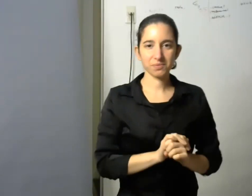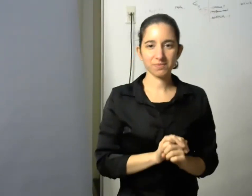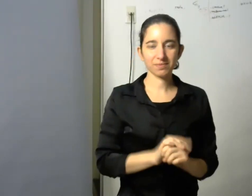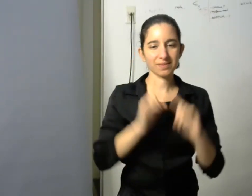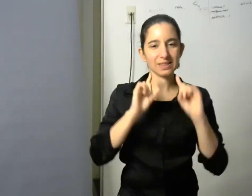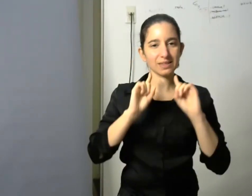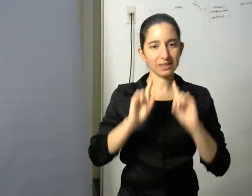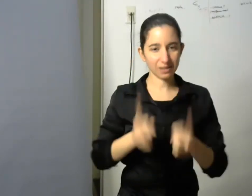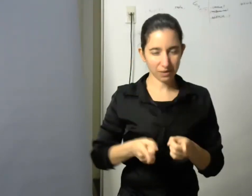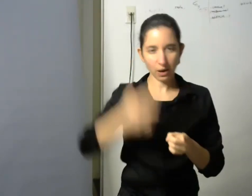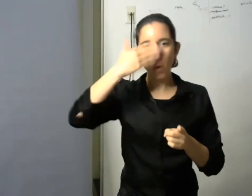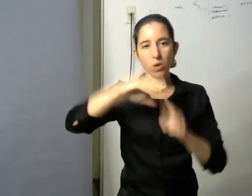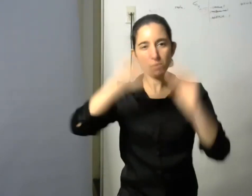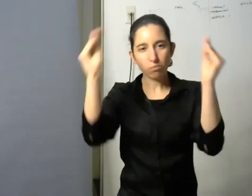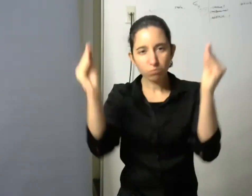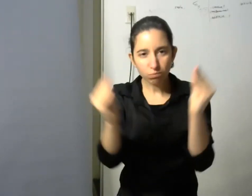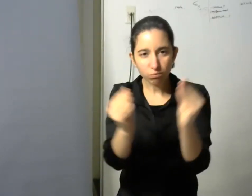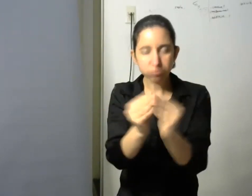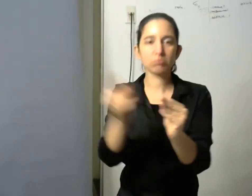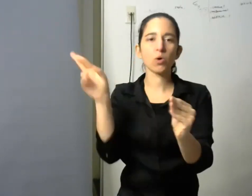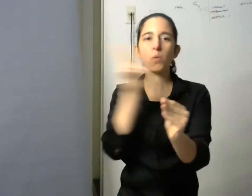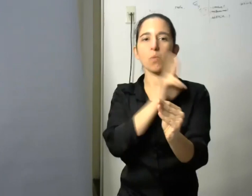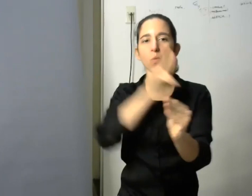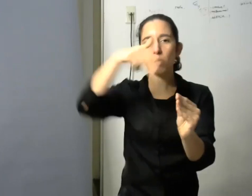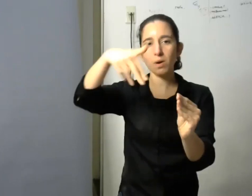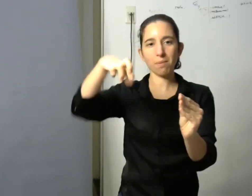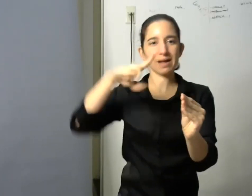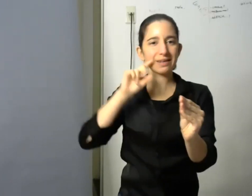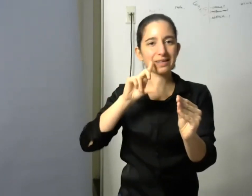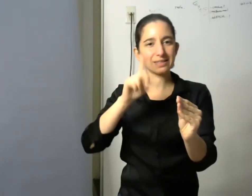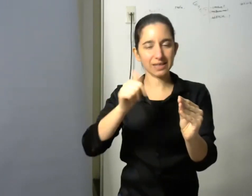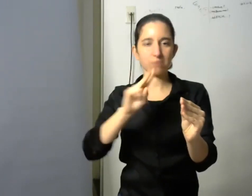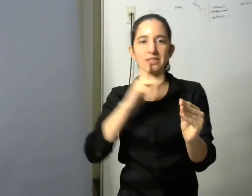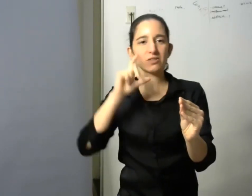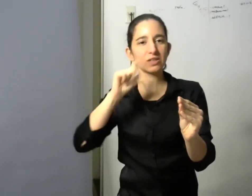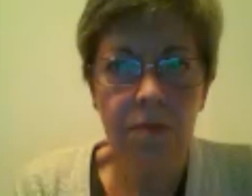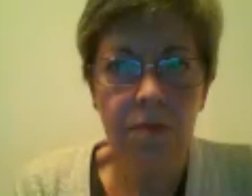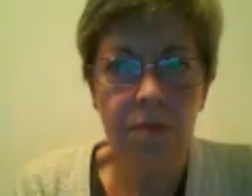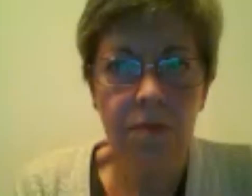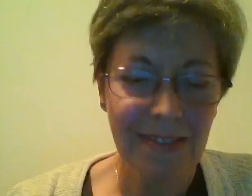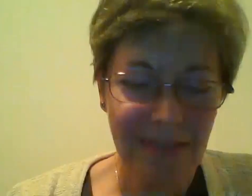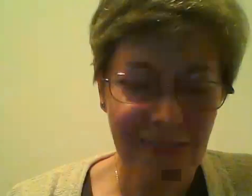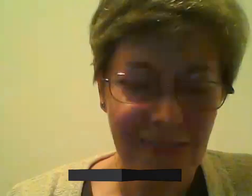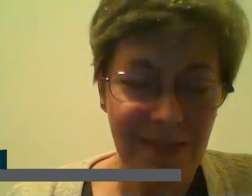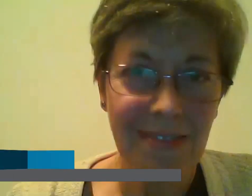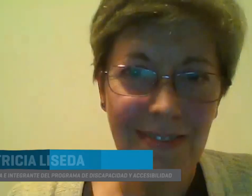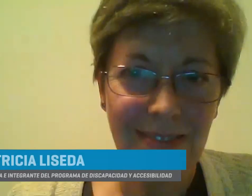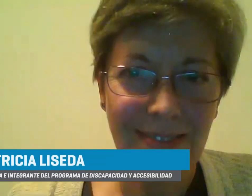nuestro evento Patricia Liceda diseñadora gráfica también editora y docente de la carrera de edición y